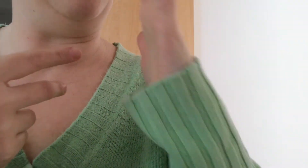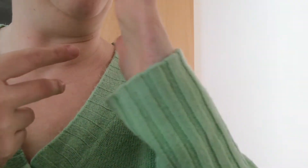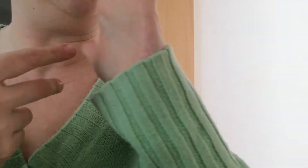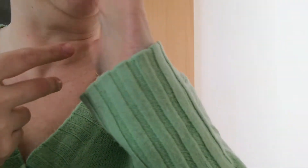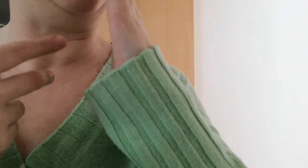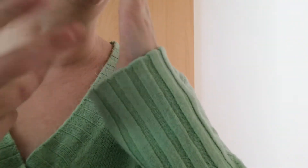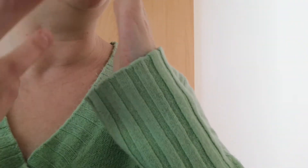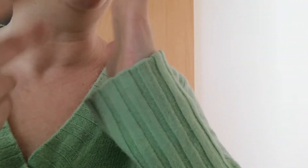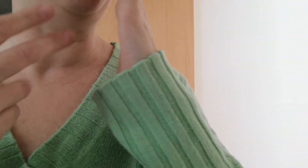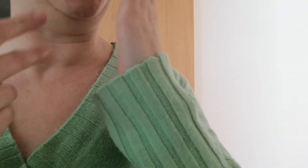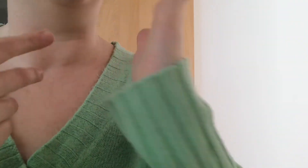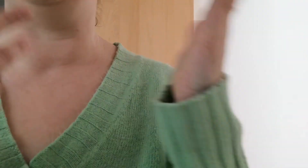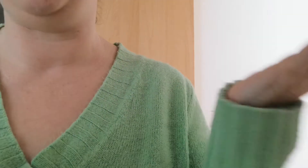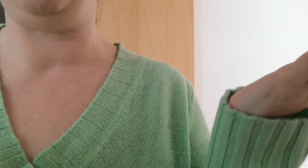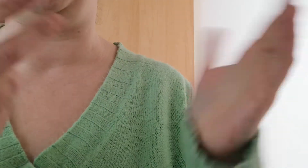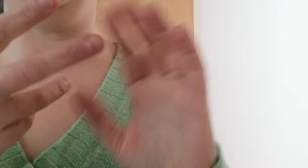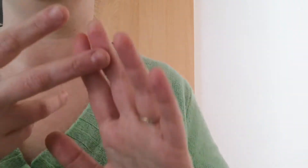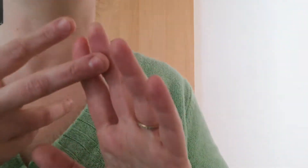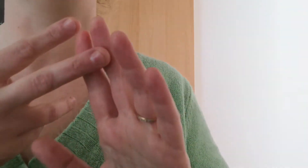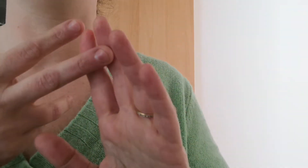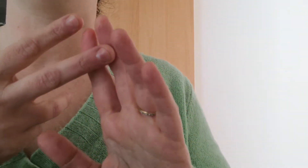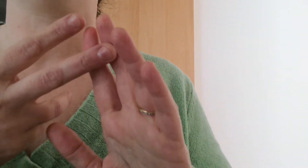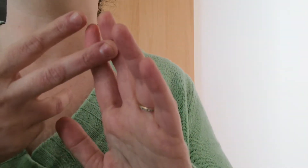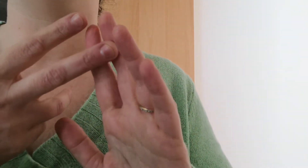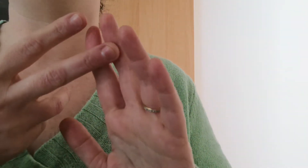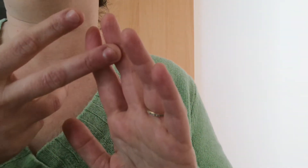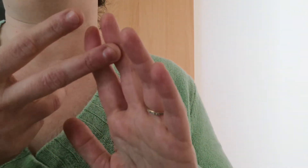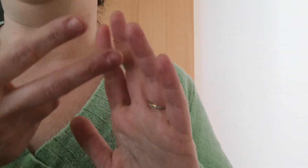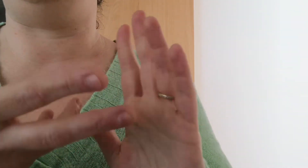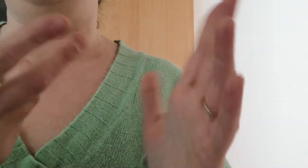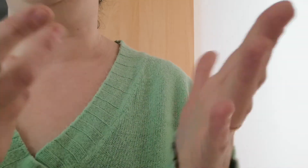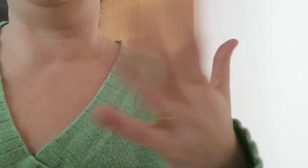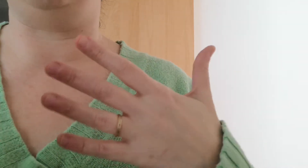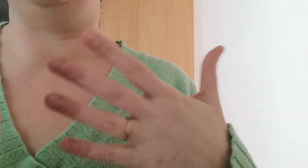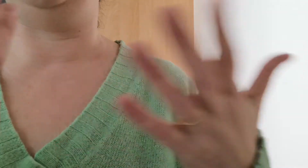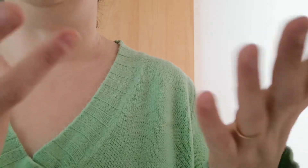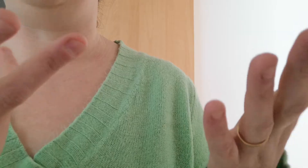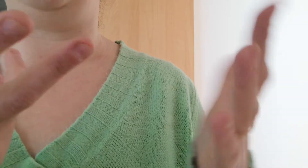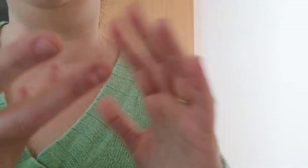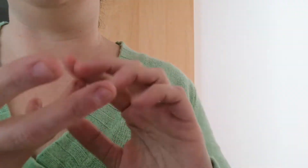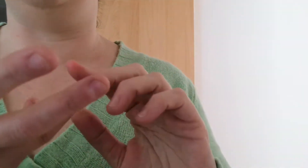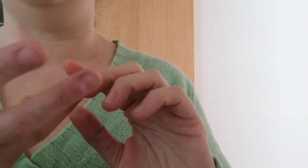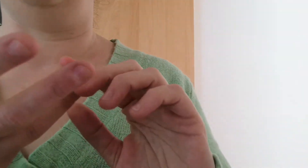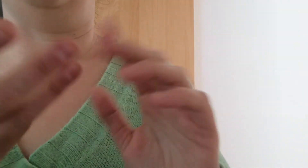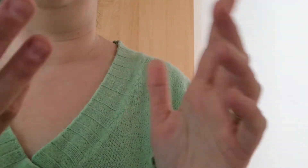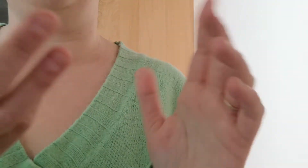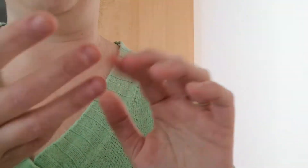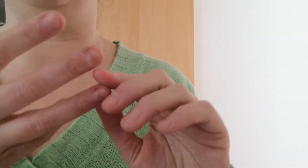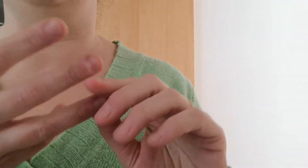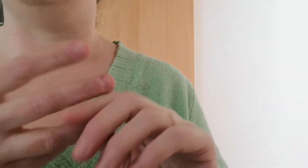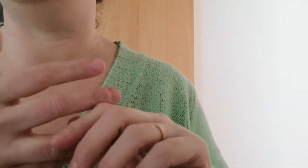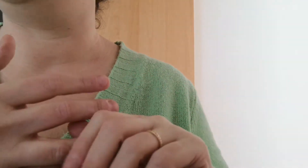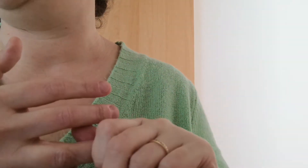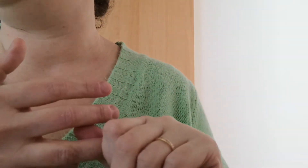que vous adoptez un nouveau chat par exemple voilà il faut le mettre en quarantaine quelques jours deux semaines en général